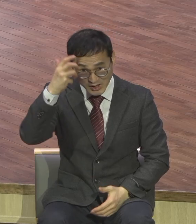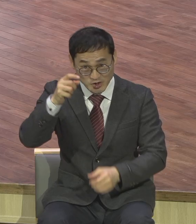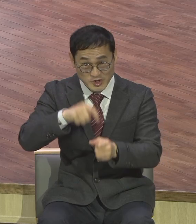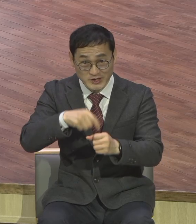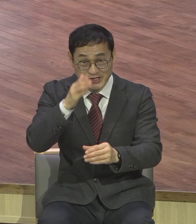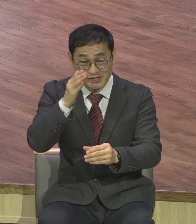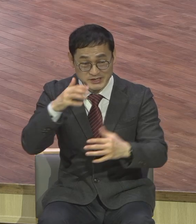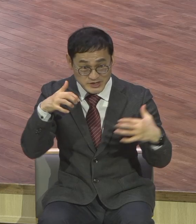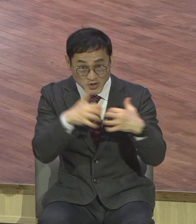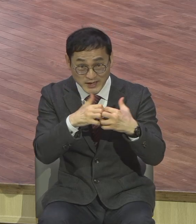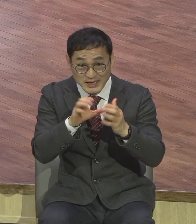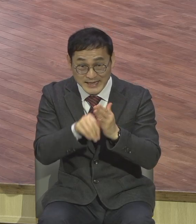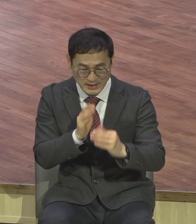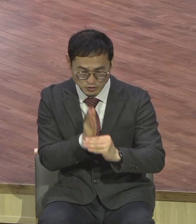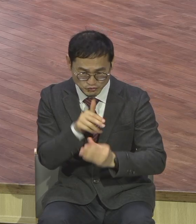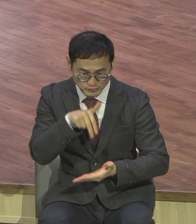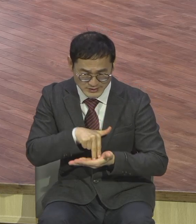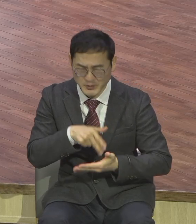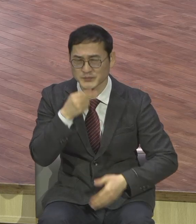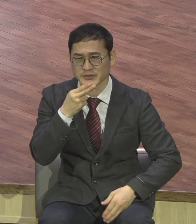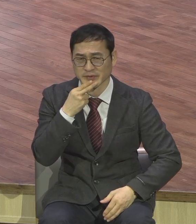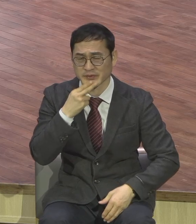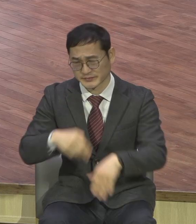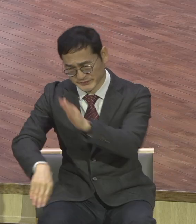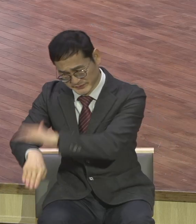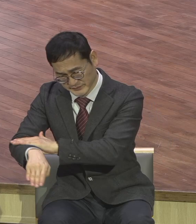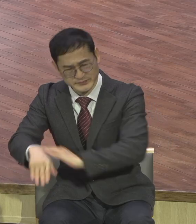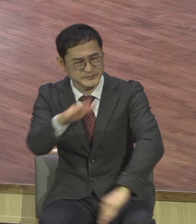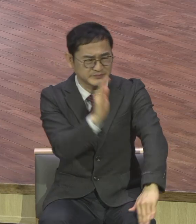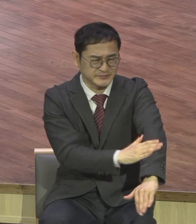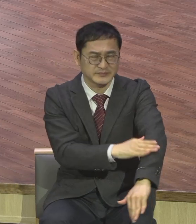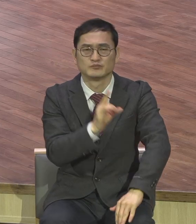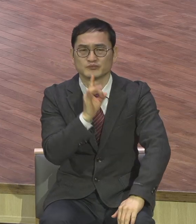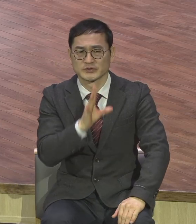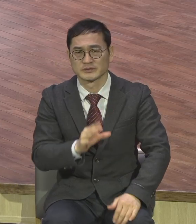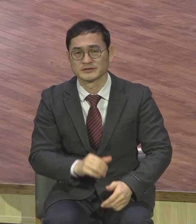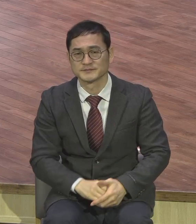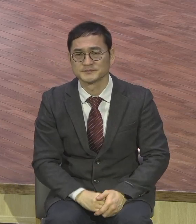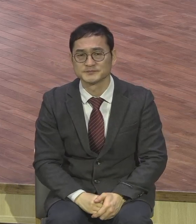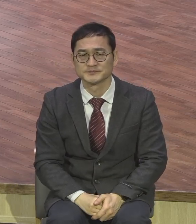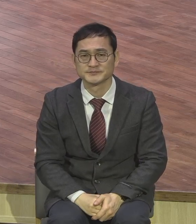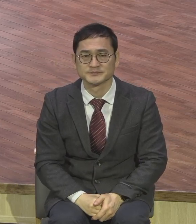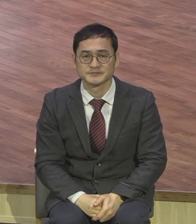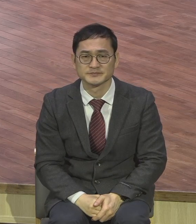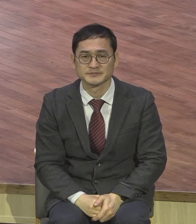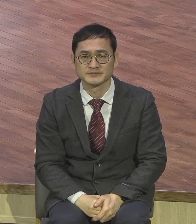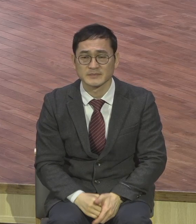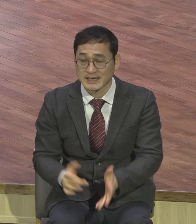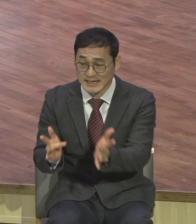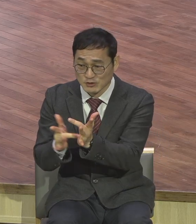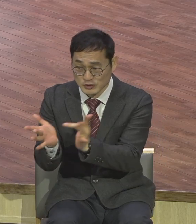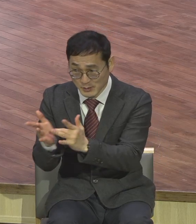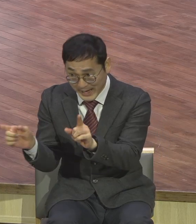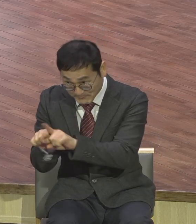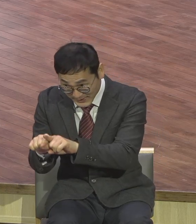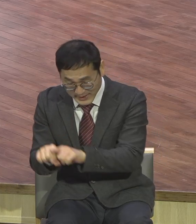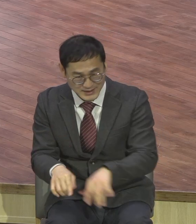중립 예수님과 함께하는 자냐 아니면 사단과 함께하는 자냐 둘밖에 없다는 거죠